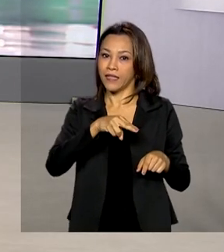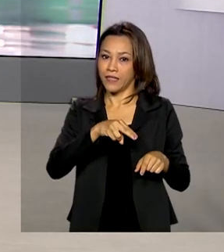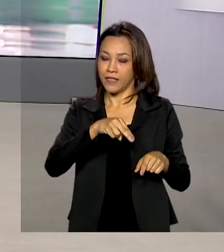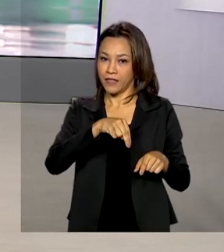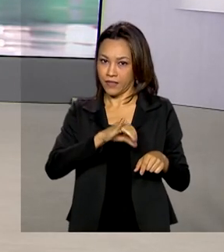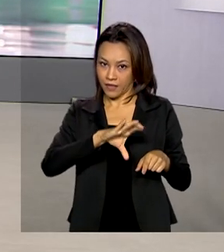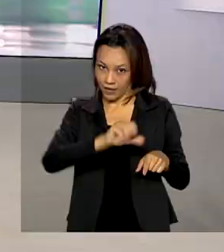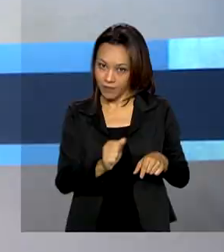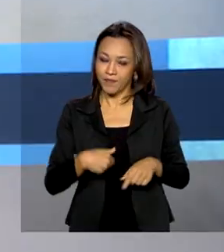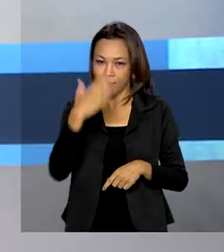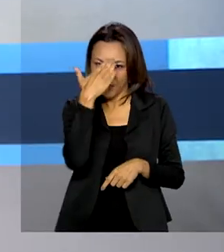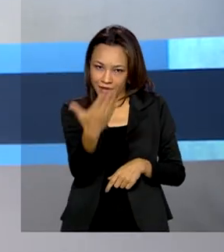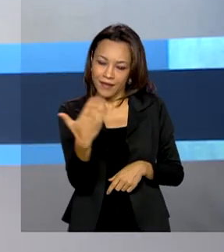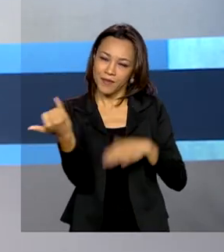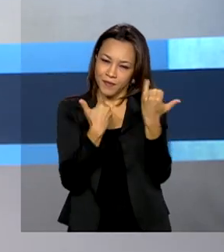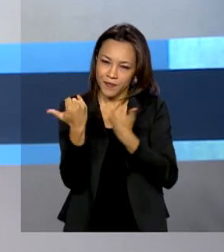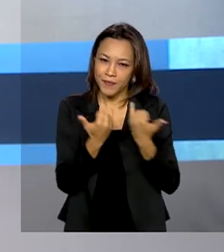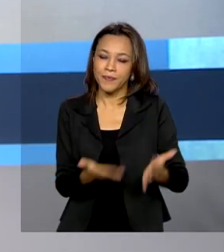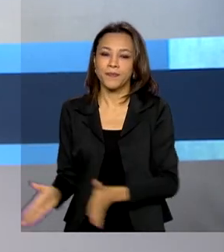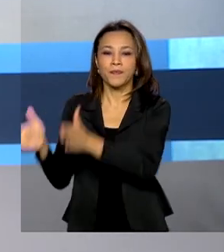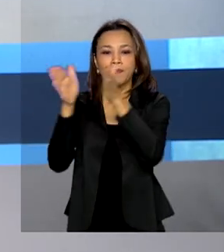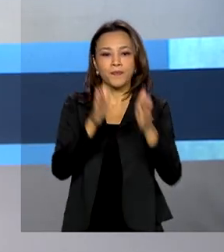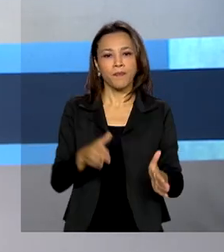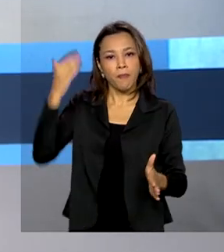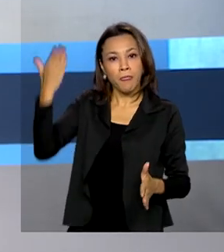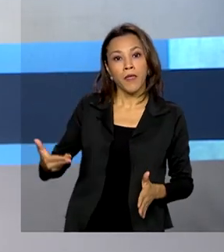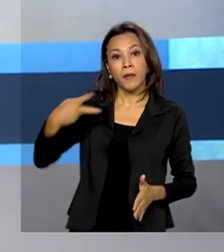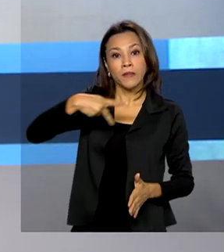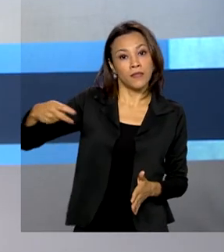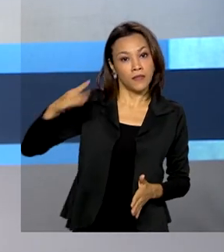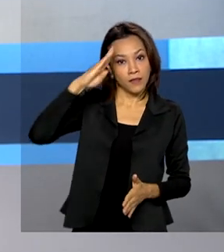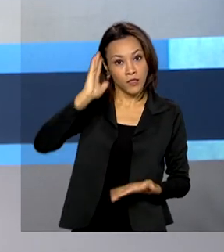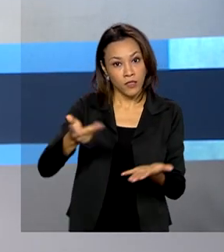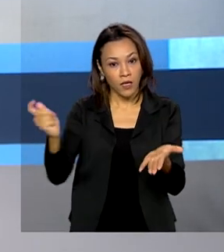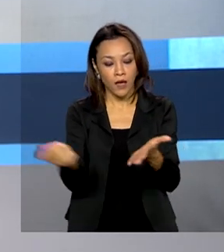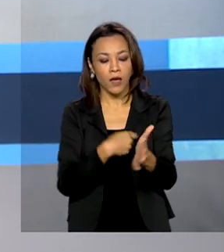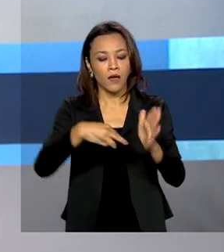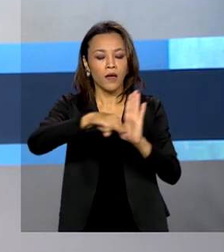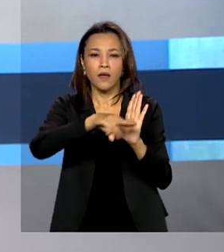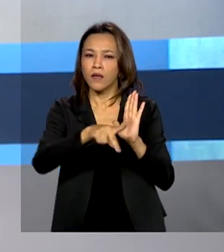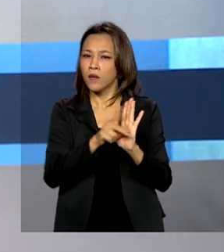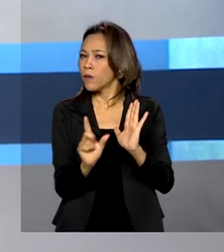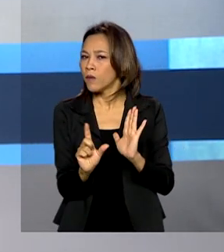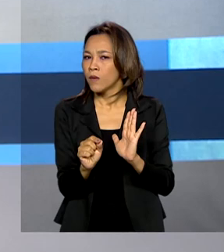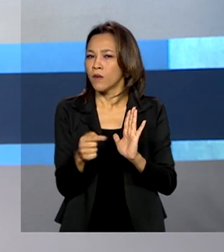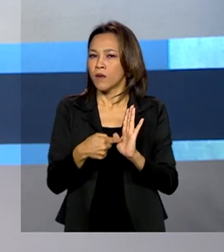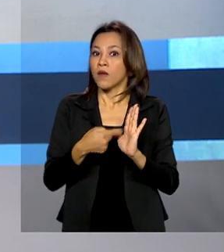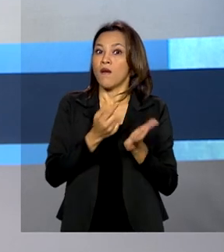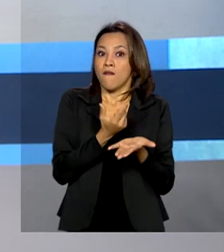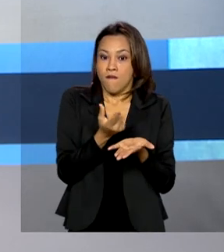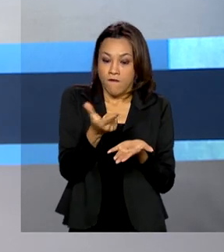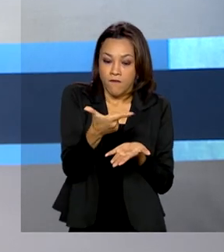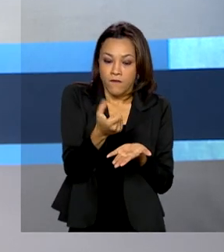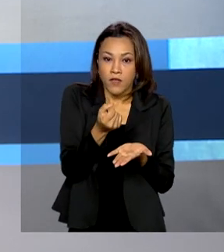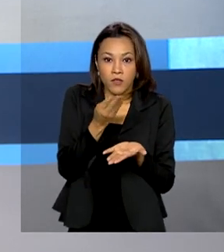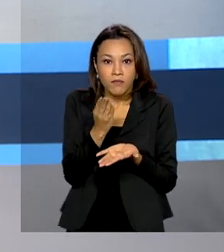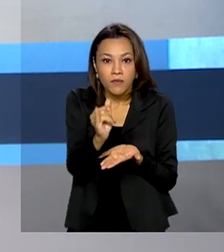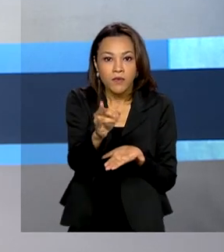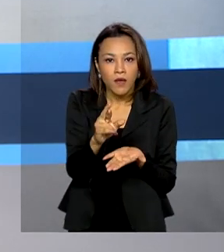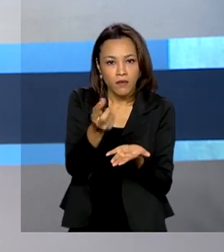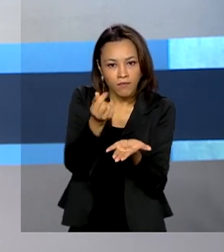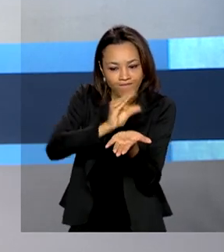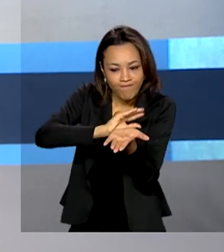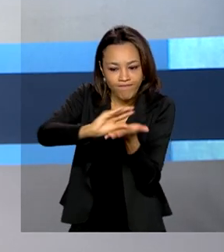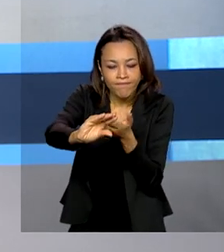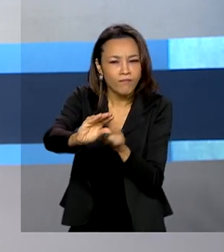informações. Bom trabalho para você. E o presidente Jair Bolsonaro assinou uma medida provisória que libera 20 bilhões de reais